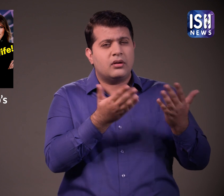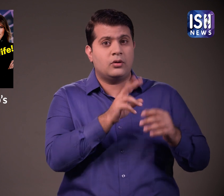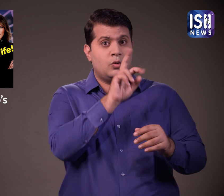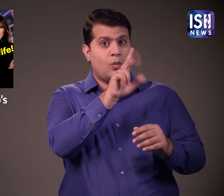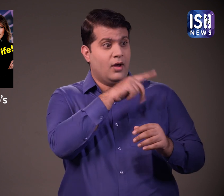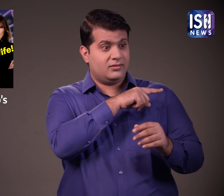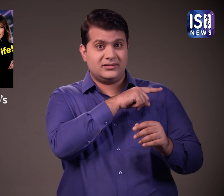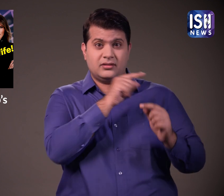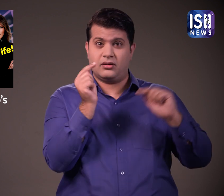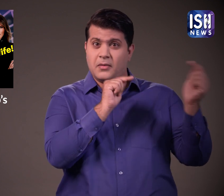किया